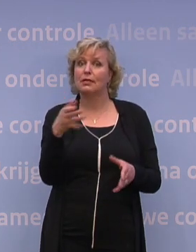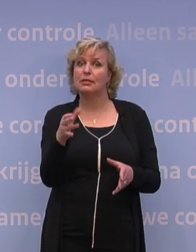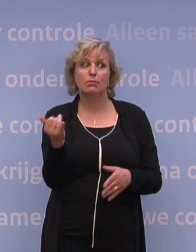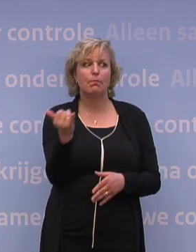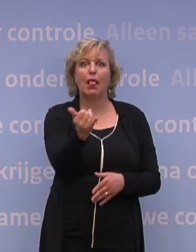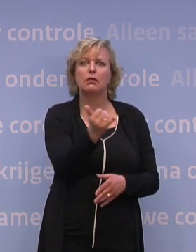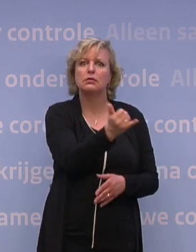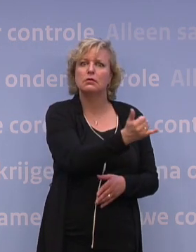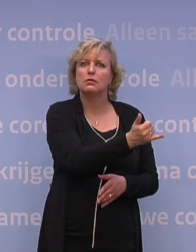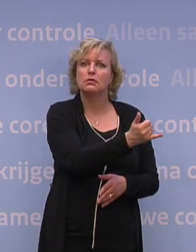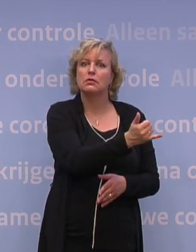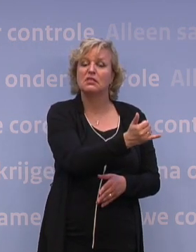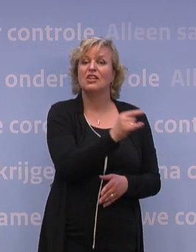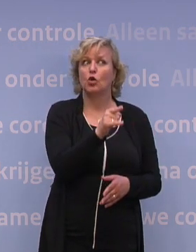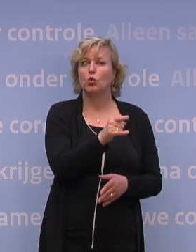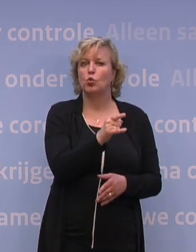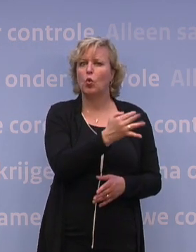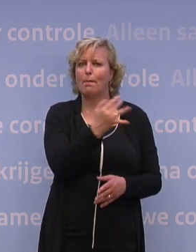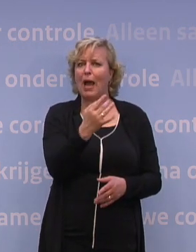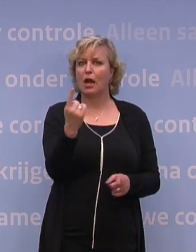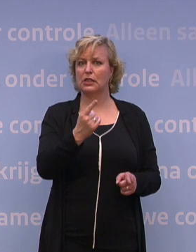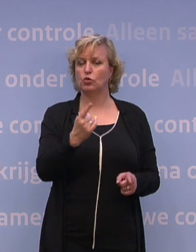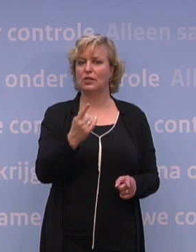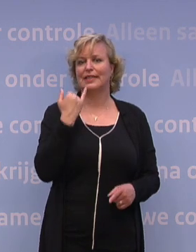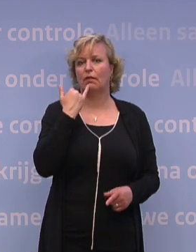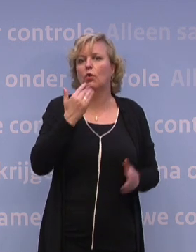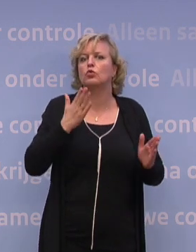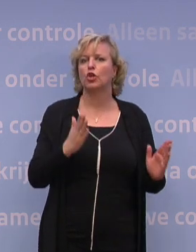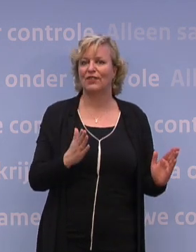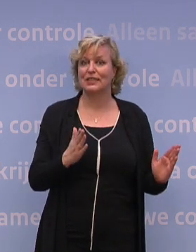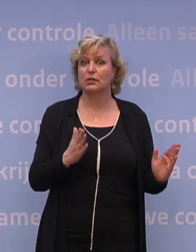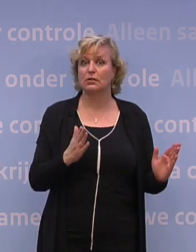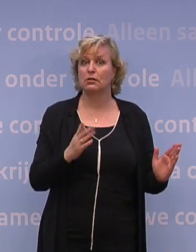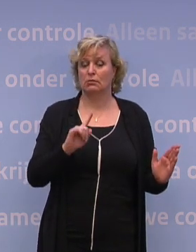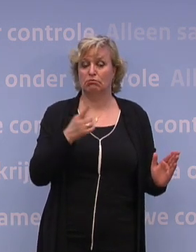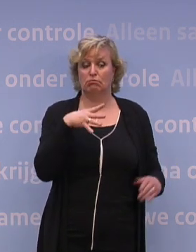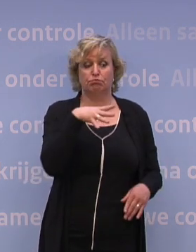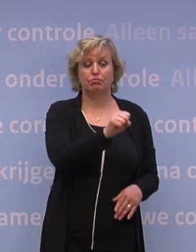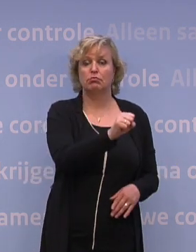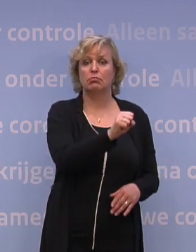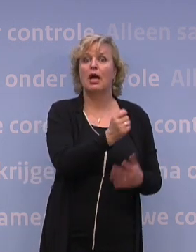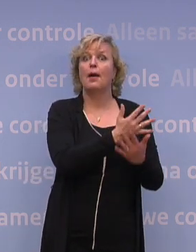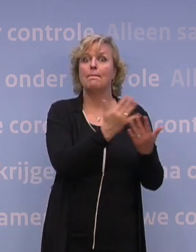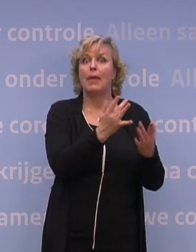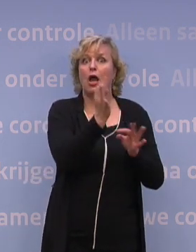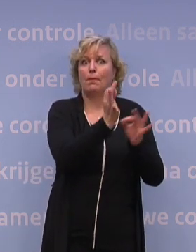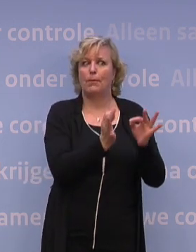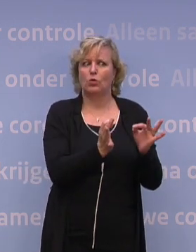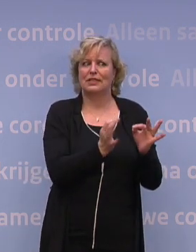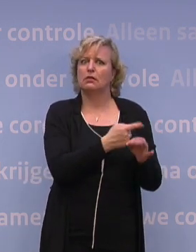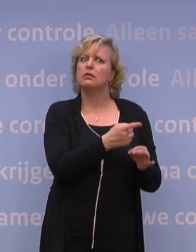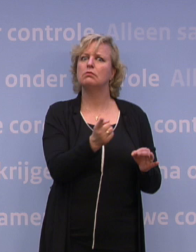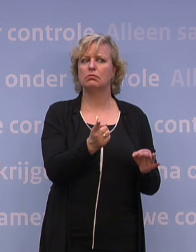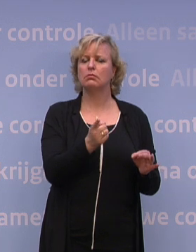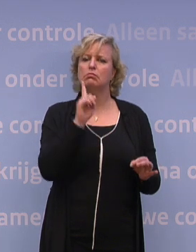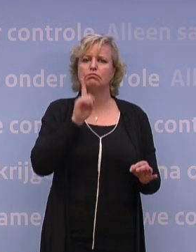ze hebben inmiddels geloof ik een paar duizend telefoontjes achter de rug, en ziet in een paar procent van de gevallen dat iemand zich niet houdt